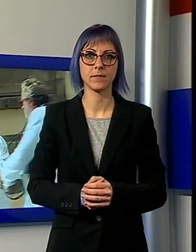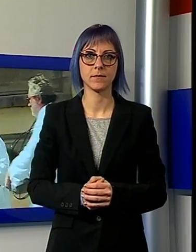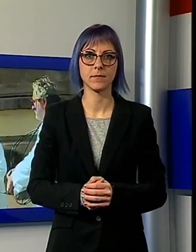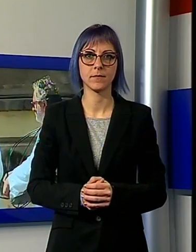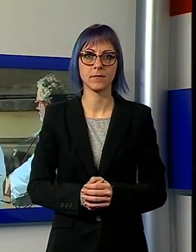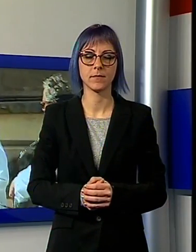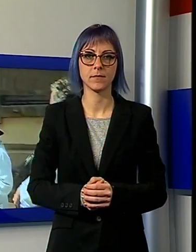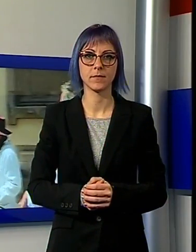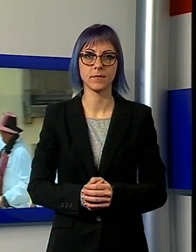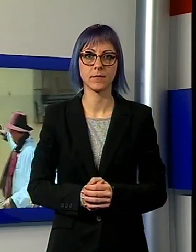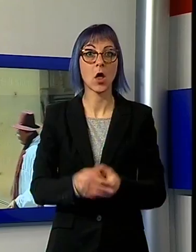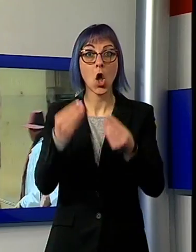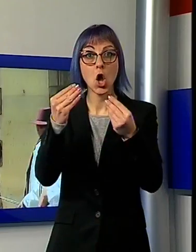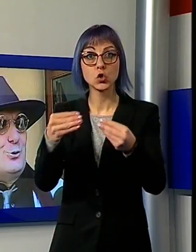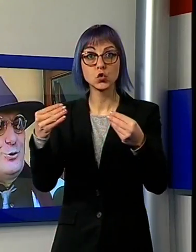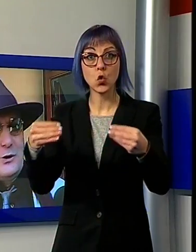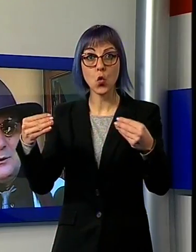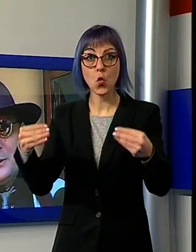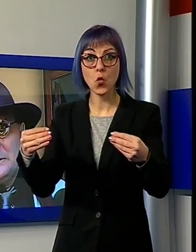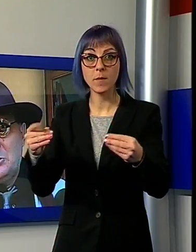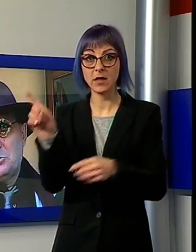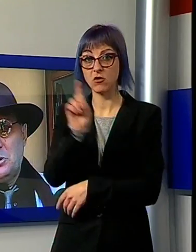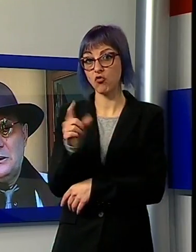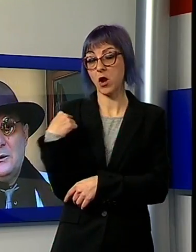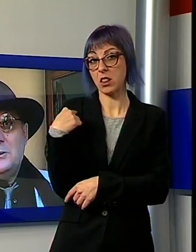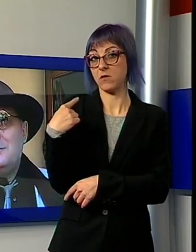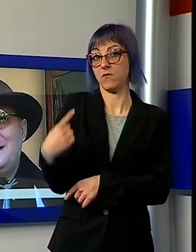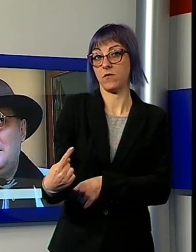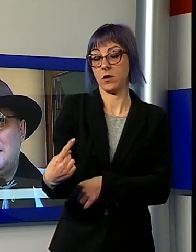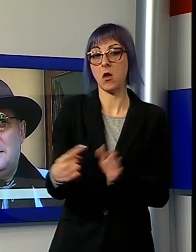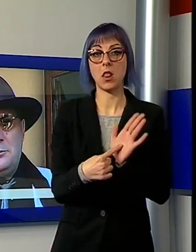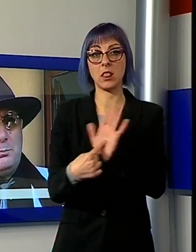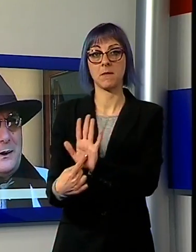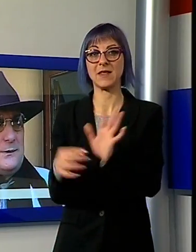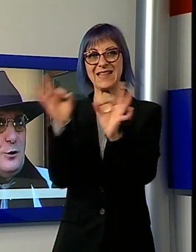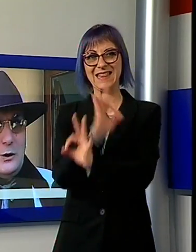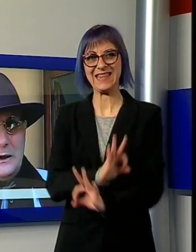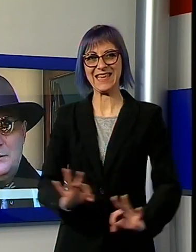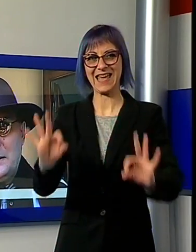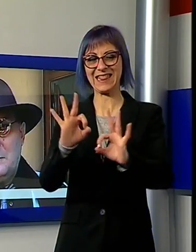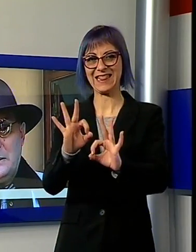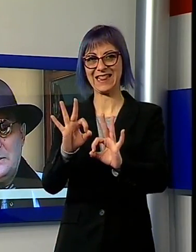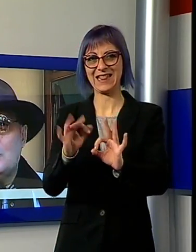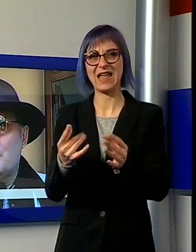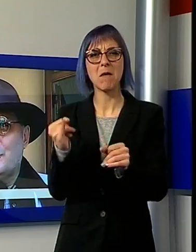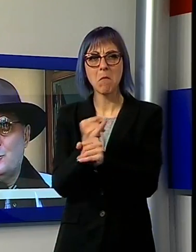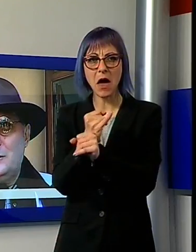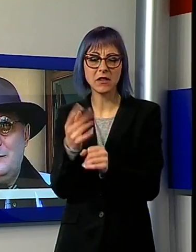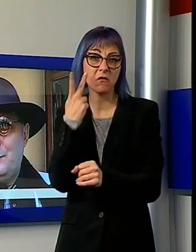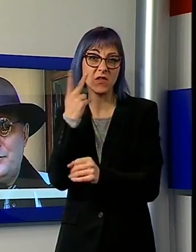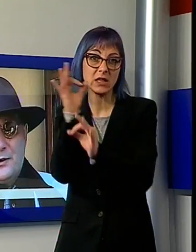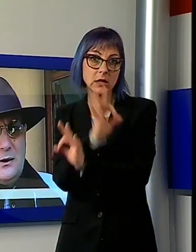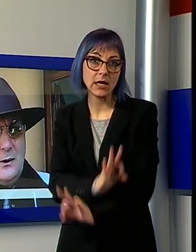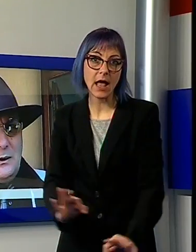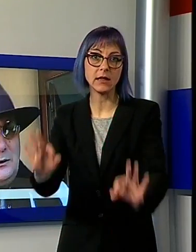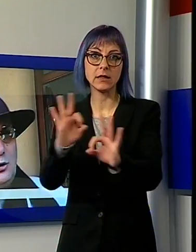in queste giornate in cui sono stati fatti i controlli niente di particolare veramente. Questo non